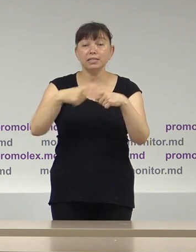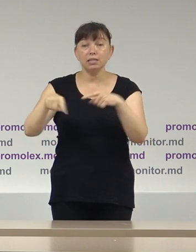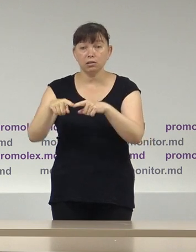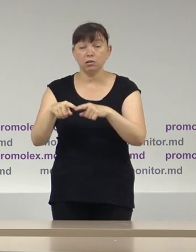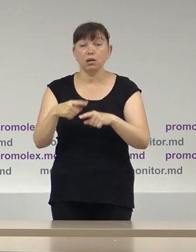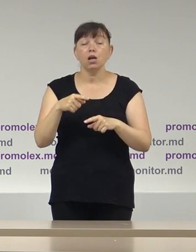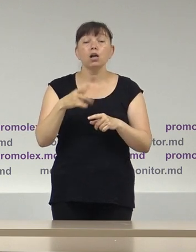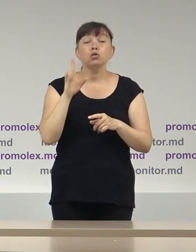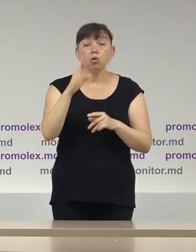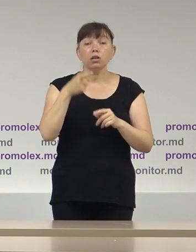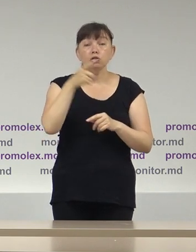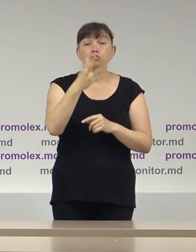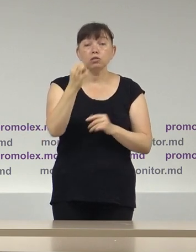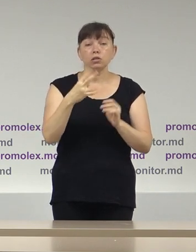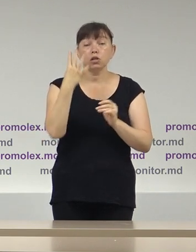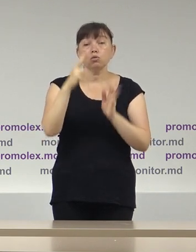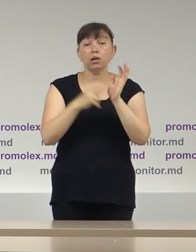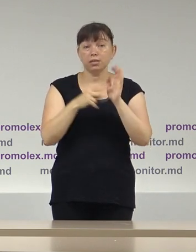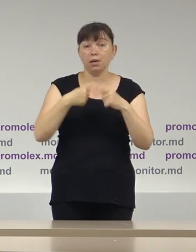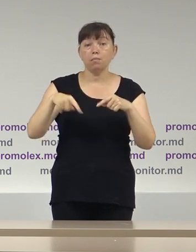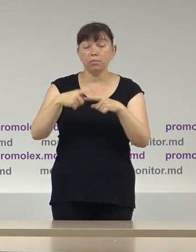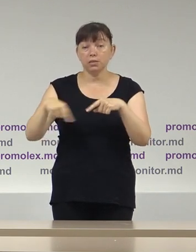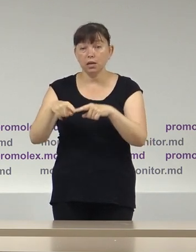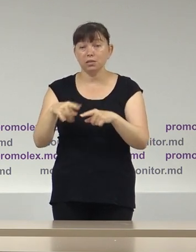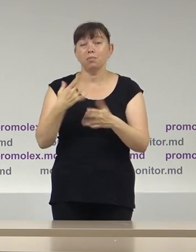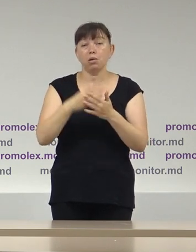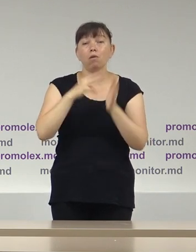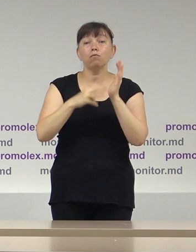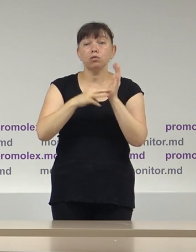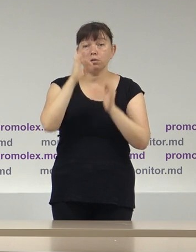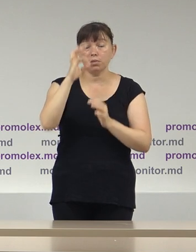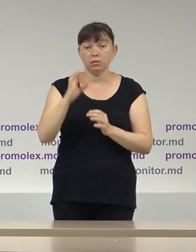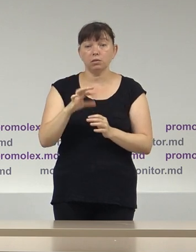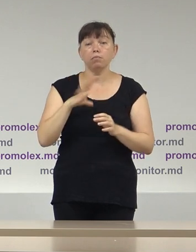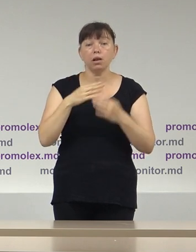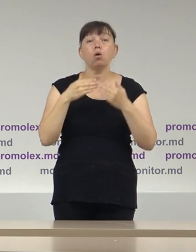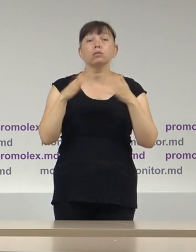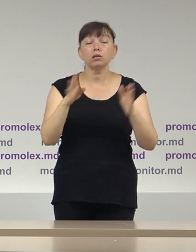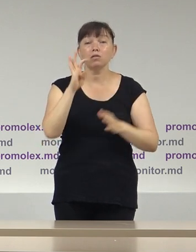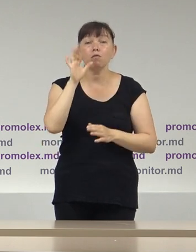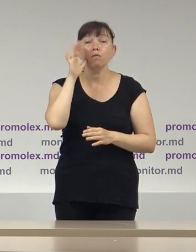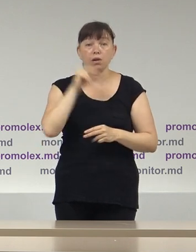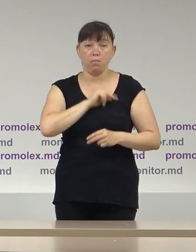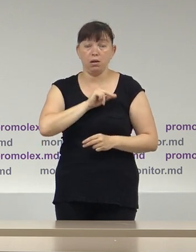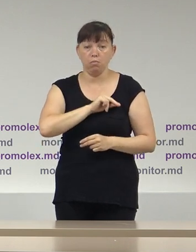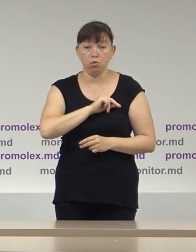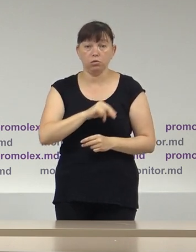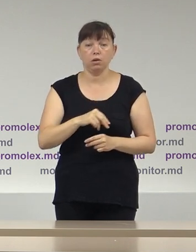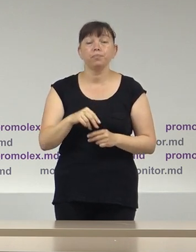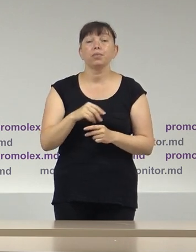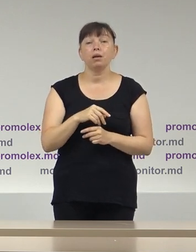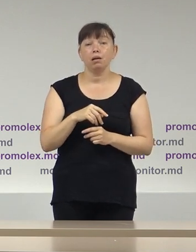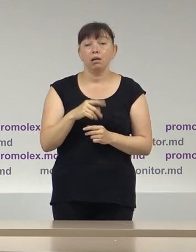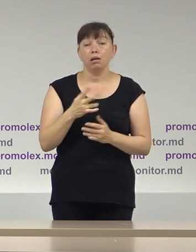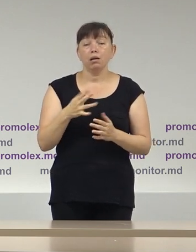doar 1347 birouri, adică 80%, erau deschise în timpul orilor de muncă. Observătoria a mai constatat